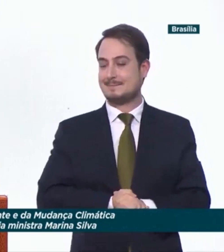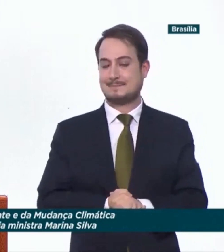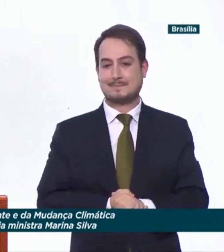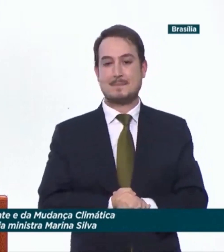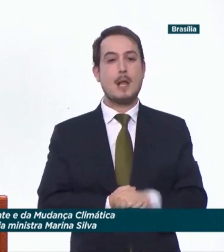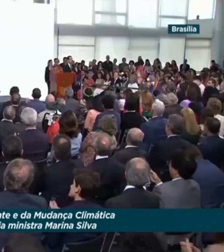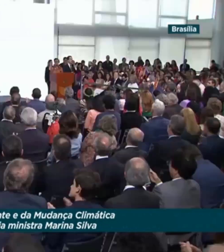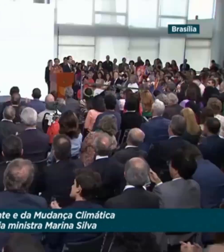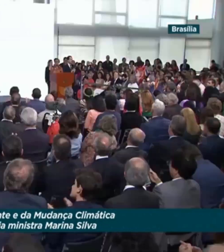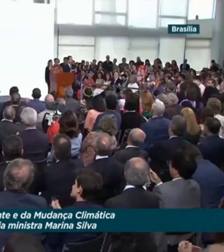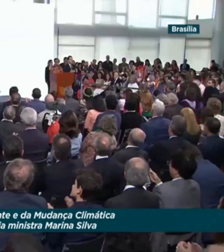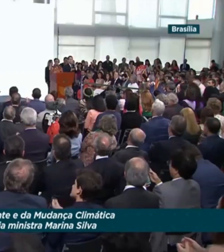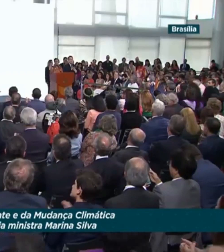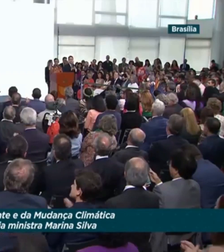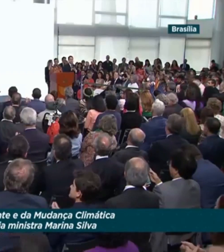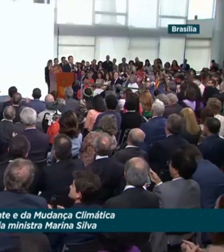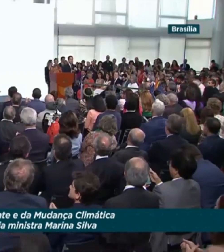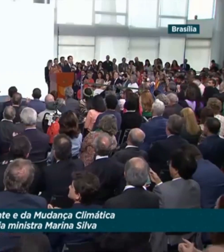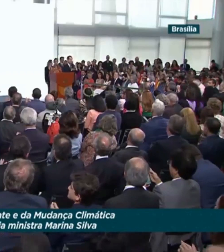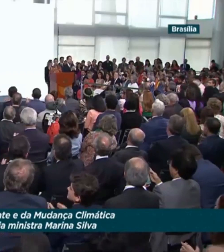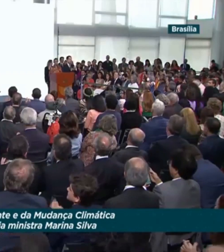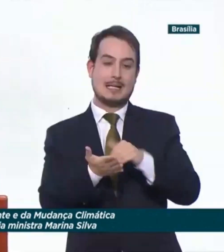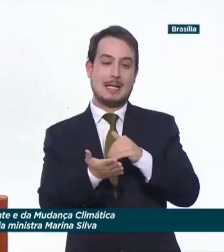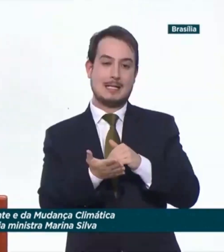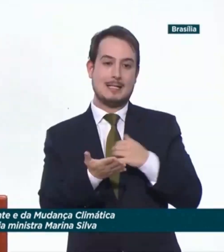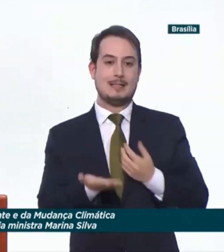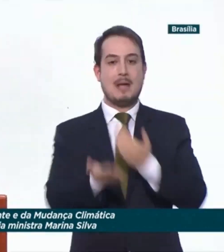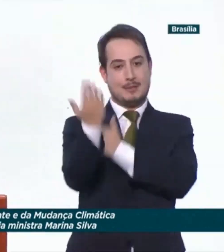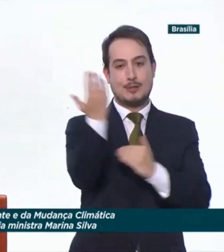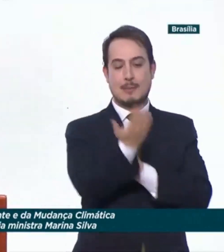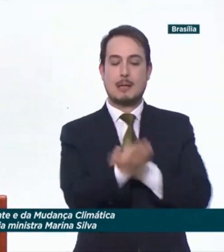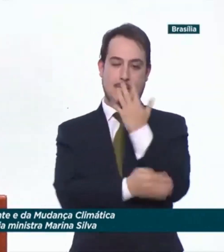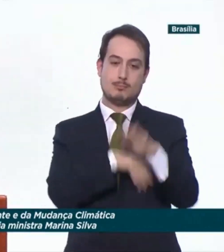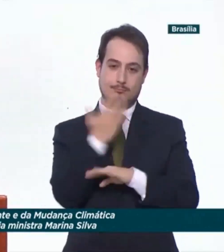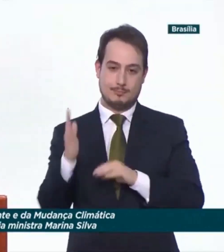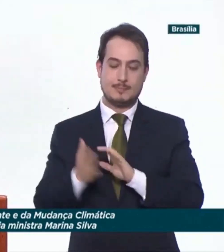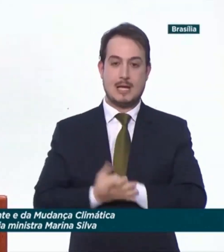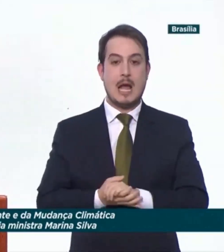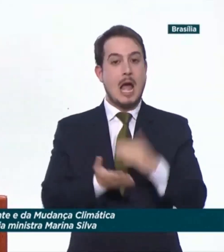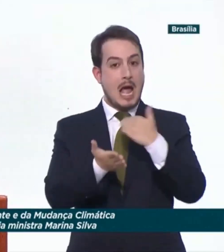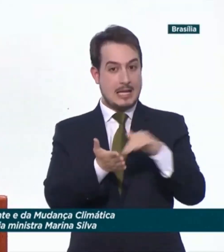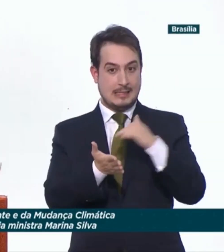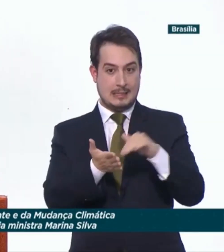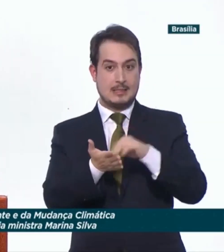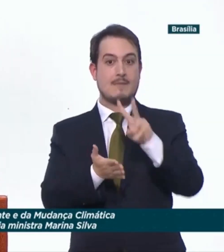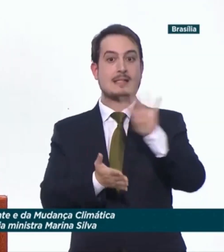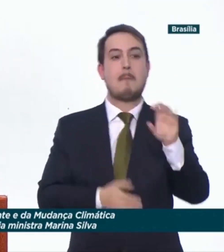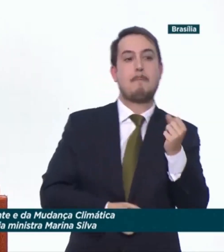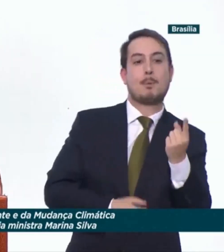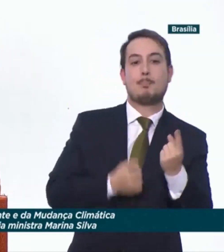Extraordinária de Controle do Desmatamento e Ordenamento Territorial Fundiário. A Secretaria vai ser